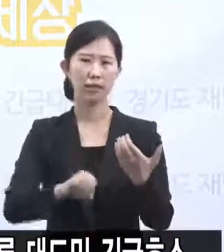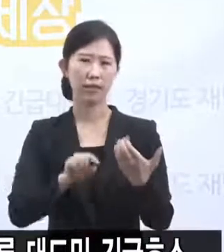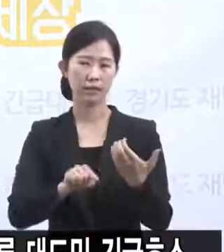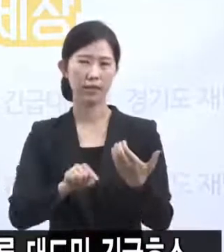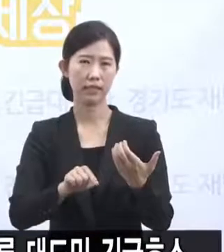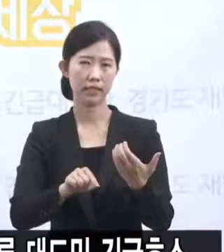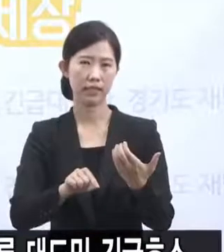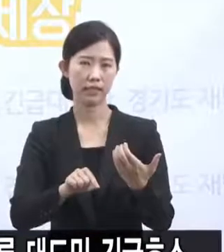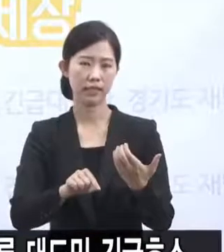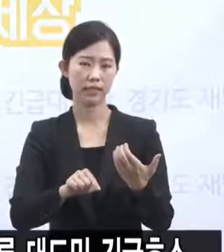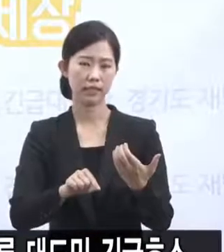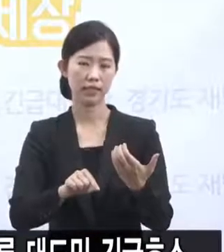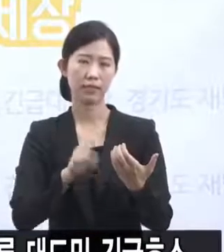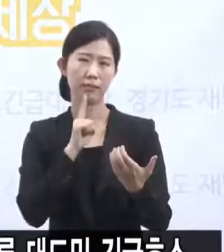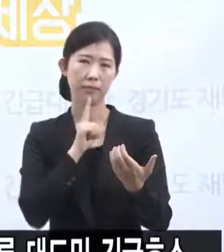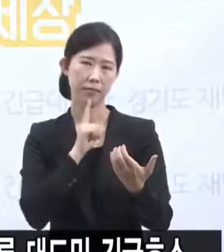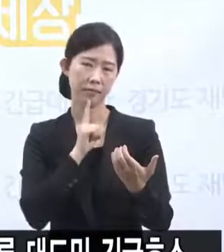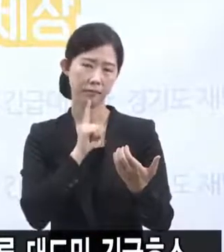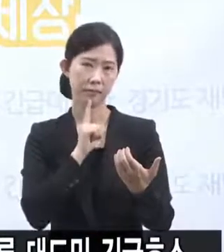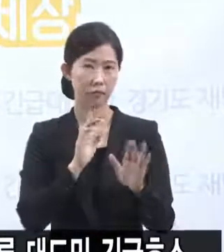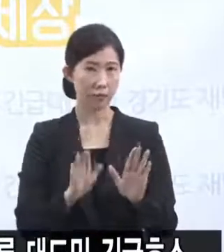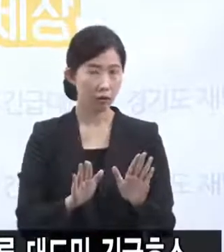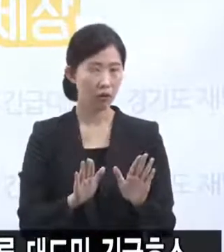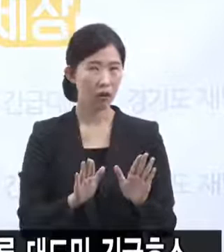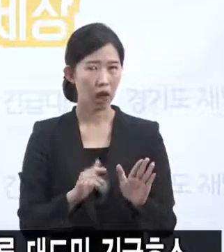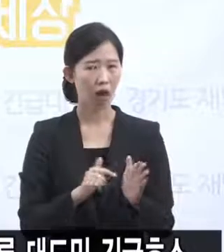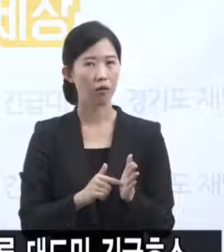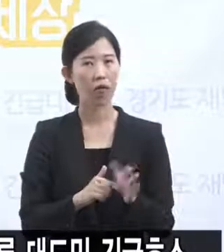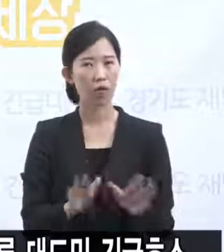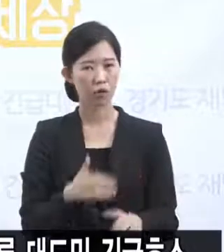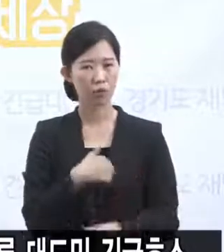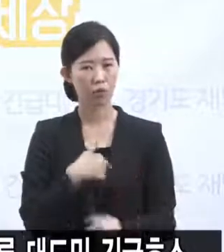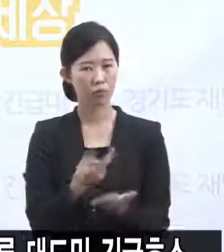않습니다. 그런 걸 생각하자면 여유가 그렇게 많이 남은 상황은 아니라고 할 수 있습니다.